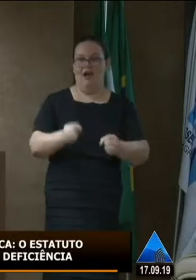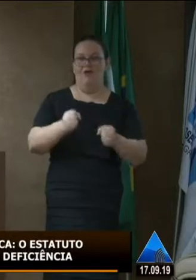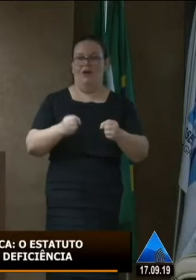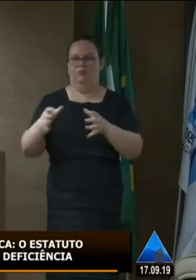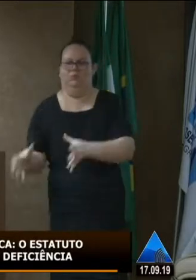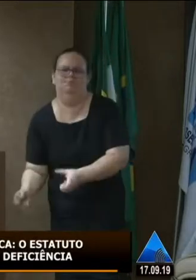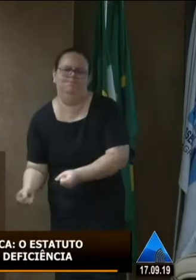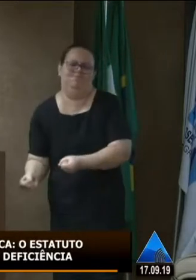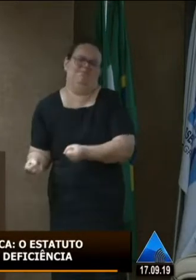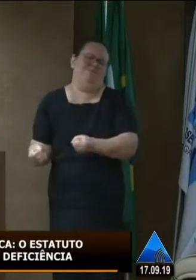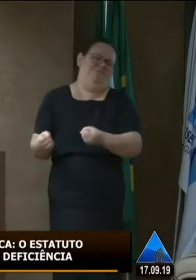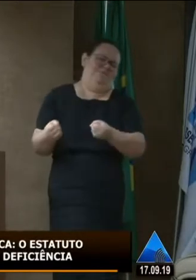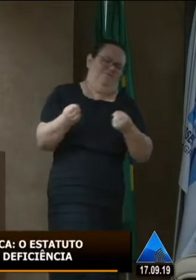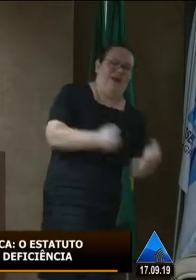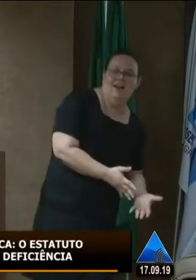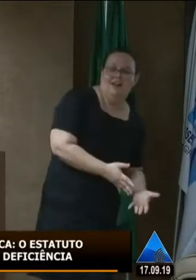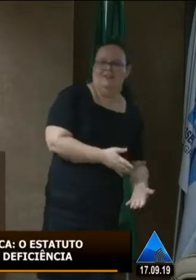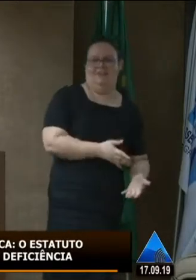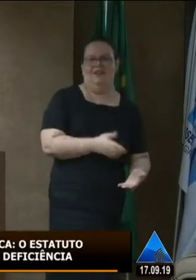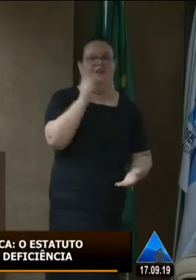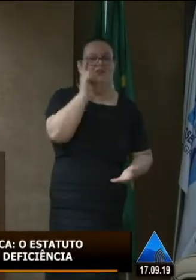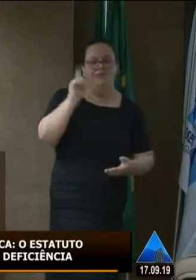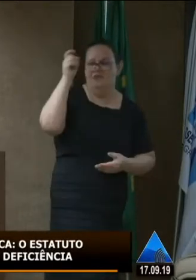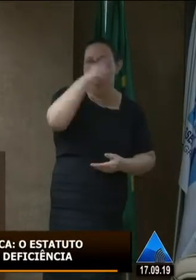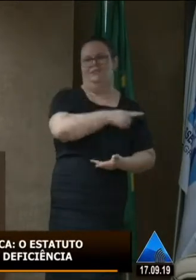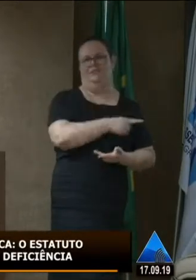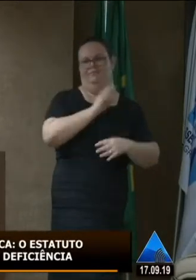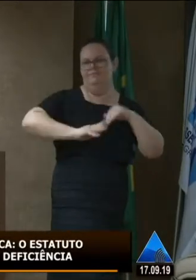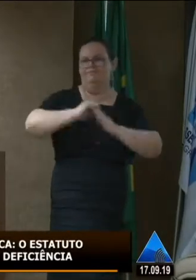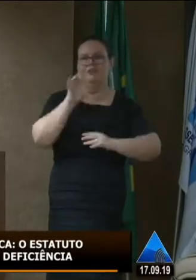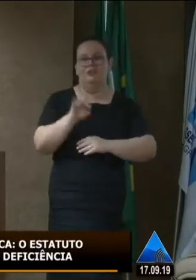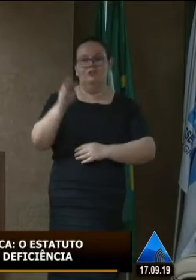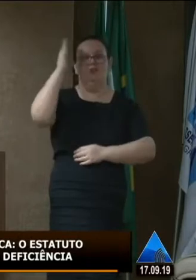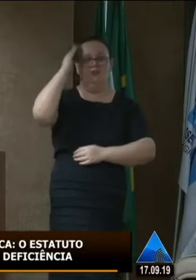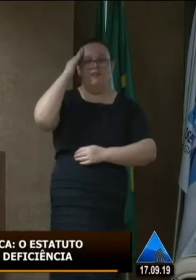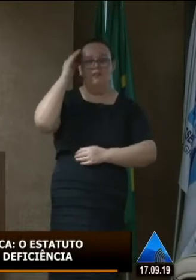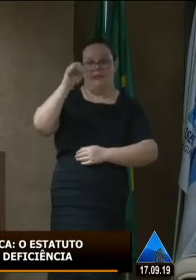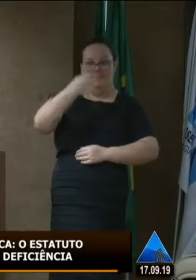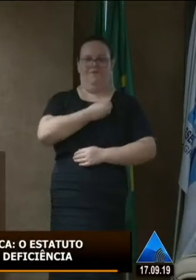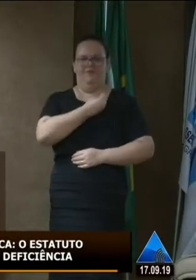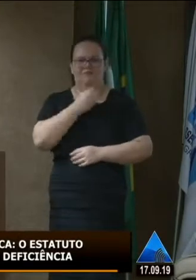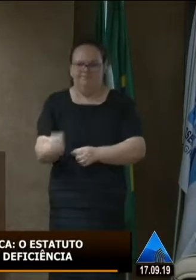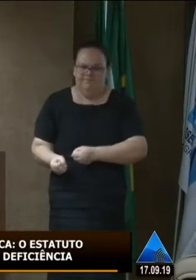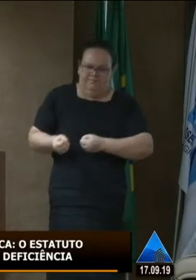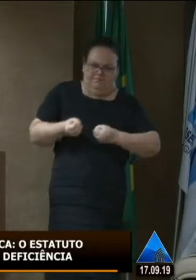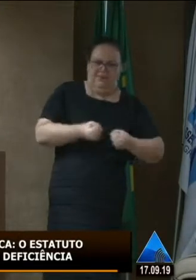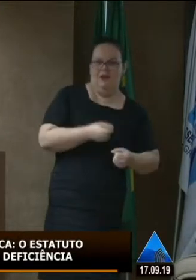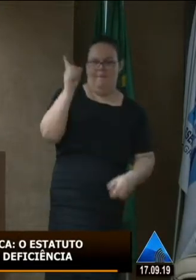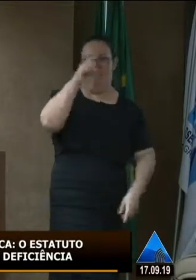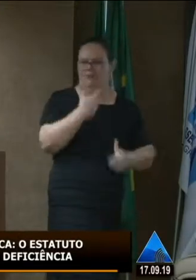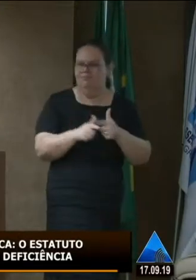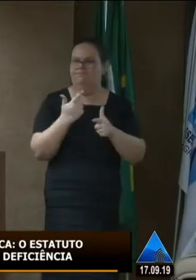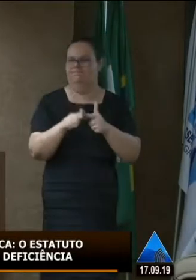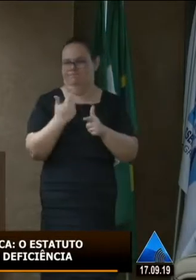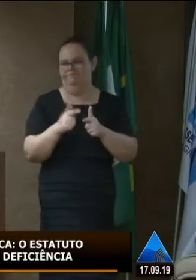para botar a pessoa dentro do carro isso é prática só que sabe quem vive isso então o problema é que você pega um